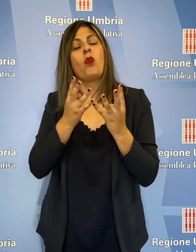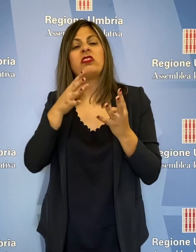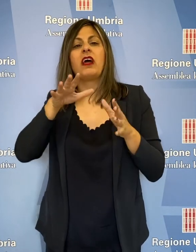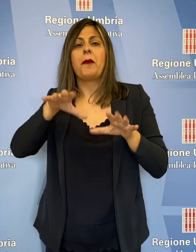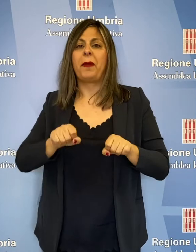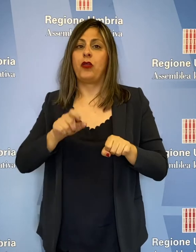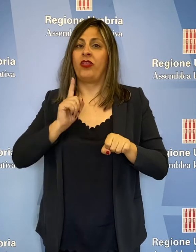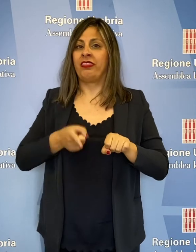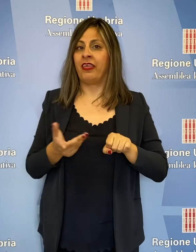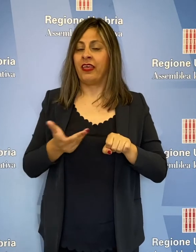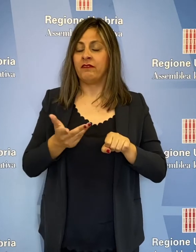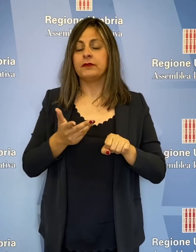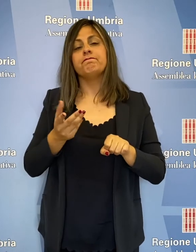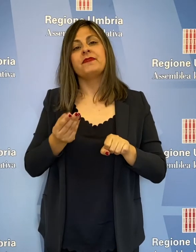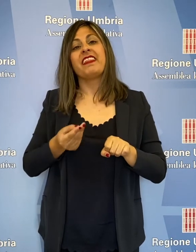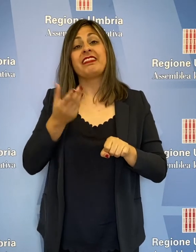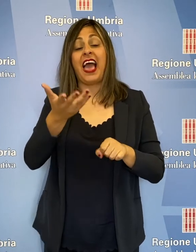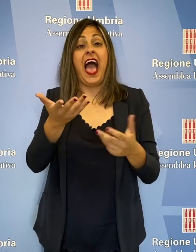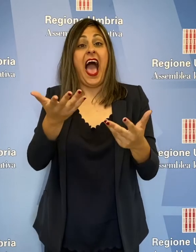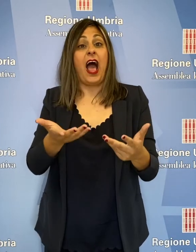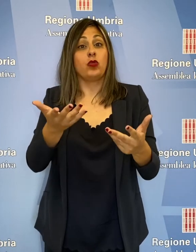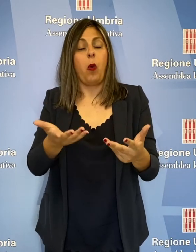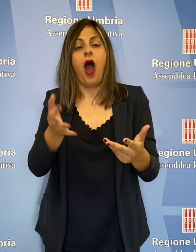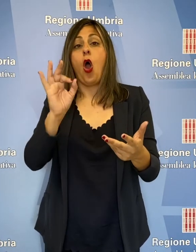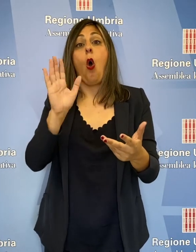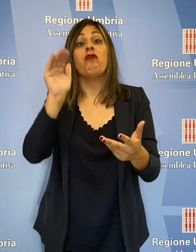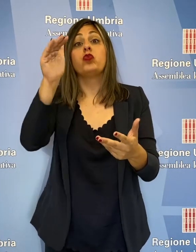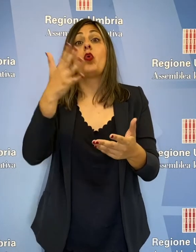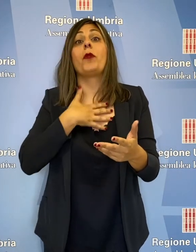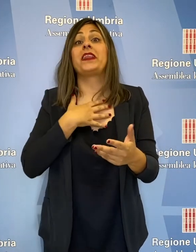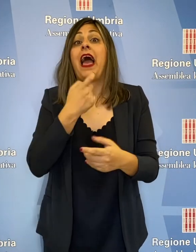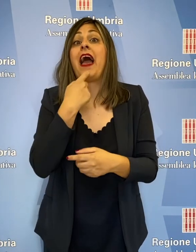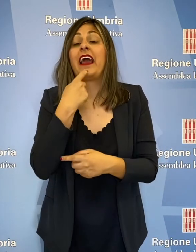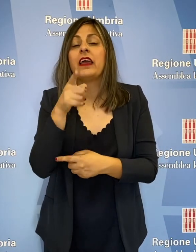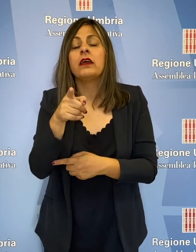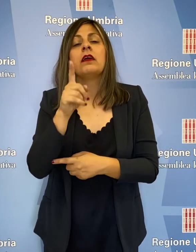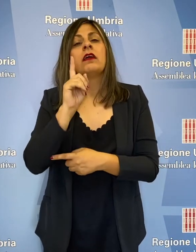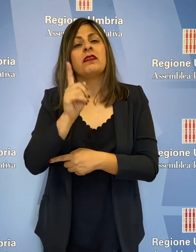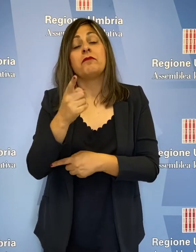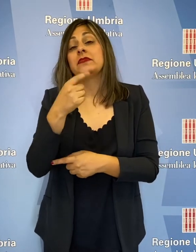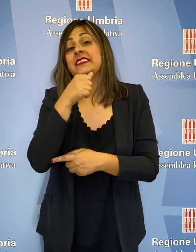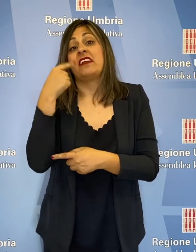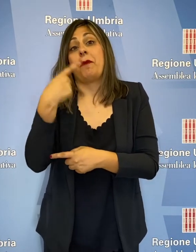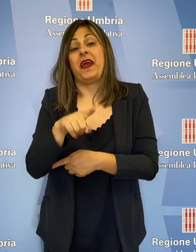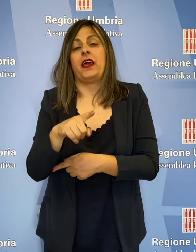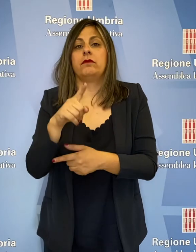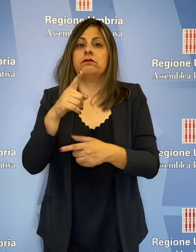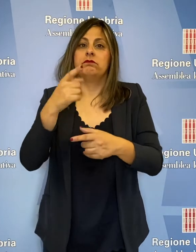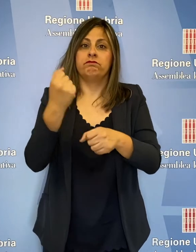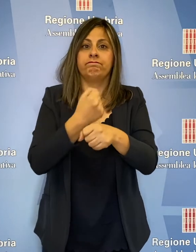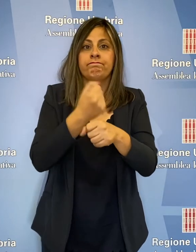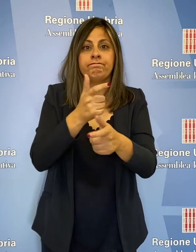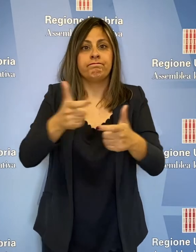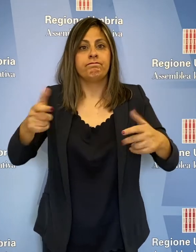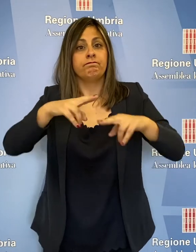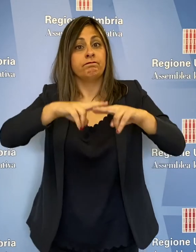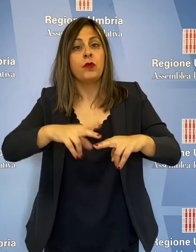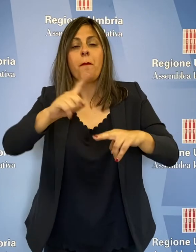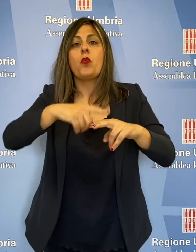regionale a mettere a disposizione dell'attuale o dell'eventuale futura proprietà, ai fini del mantenimento dello sviluppo occupazionale e del sito